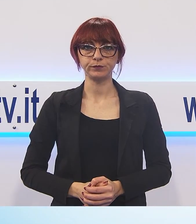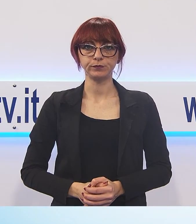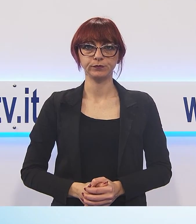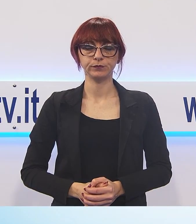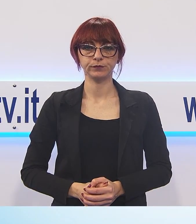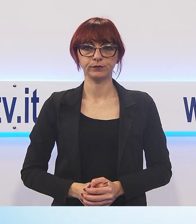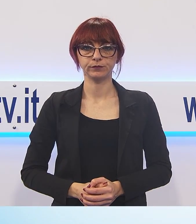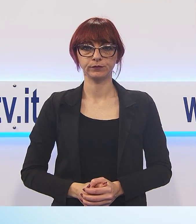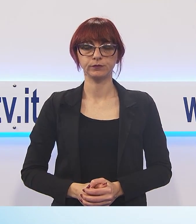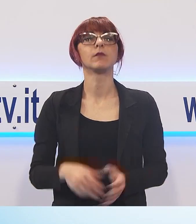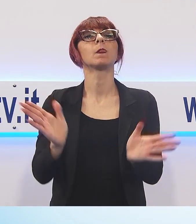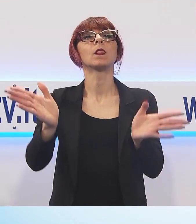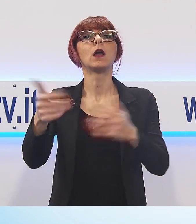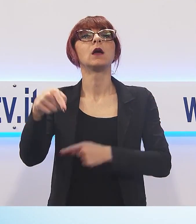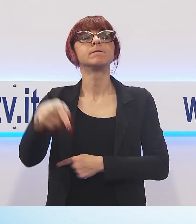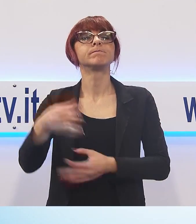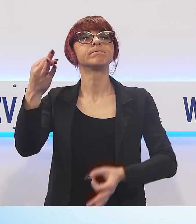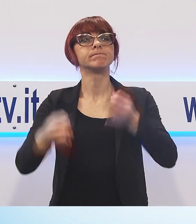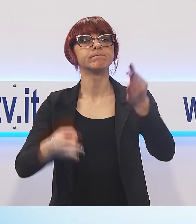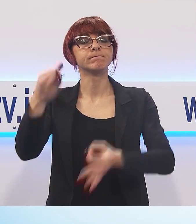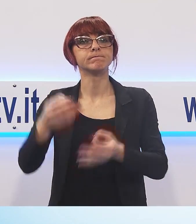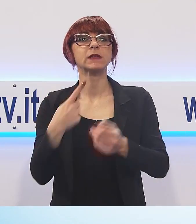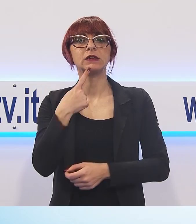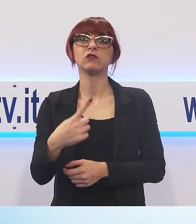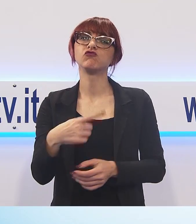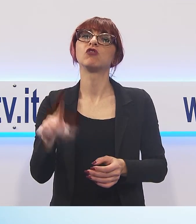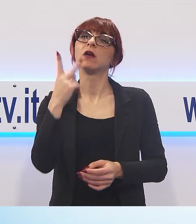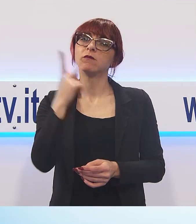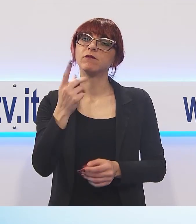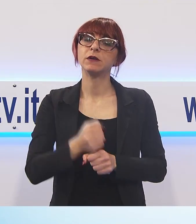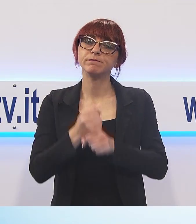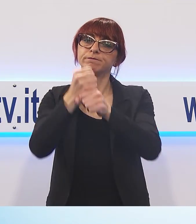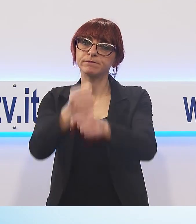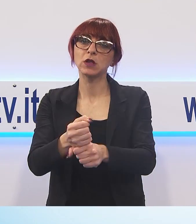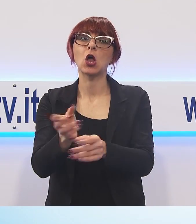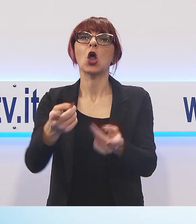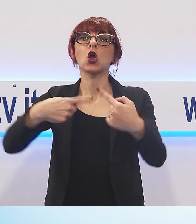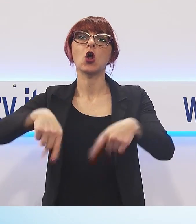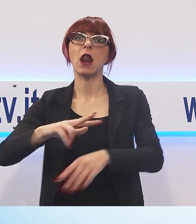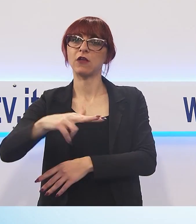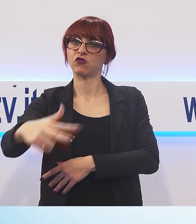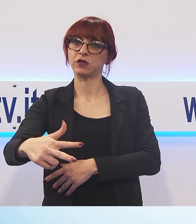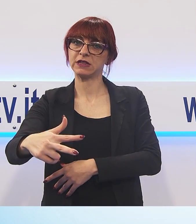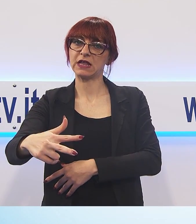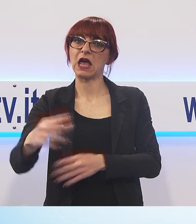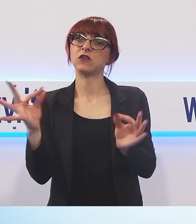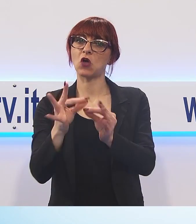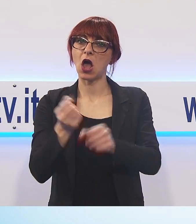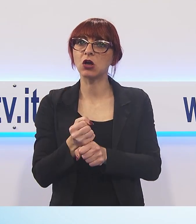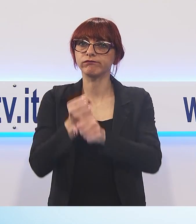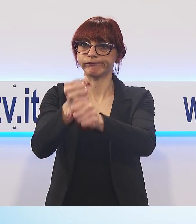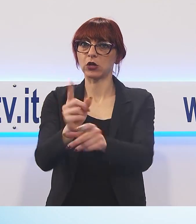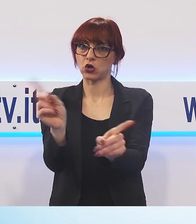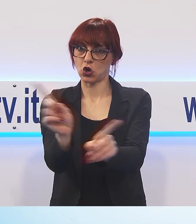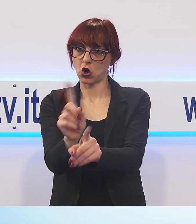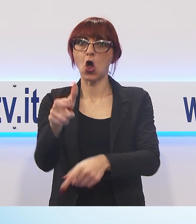legittimità dell'assegnazione del processo di primo grado al collegio terzo, indicato nel luglio 2013 dal GIP di Lucca, a loro dire